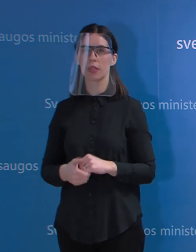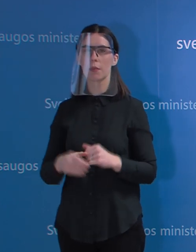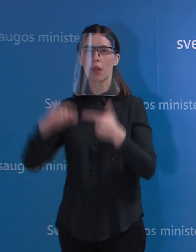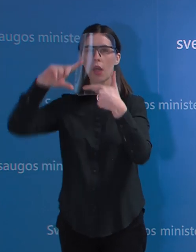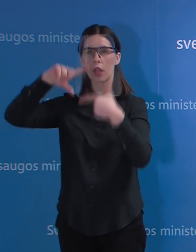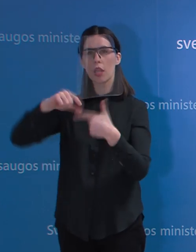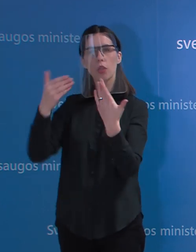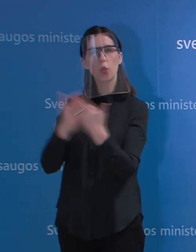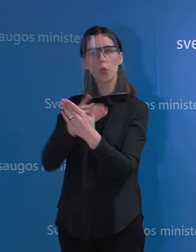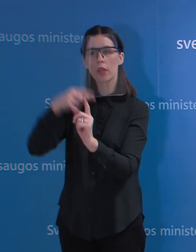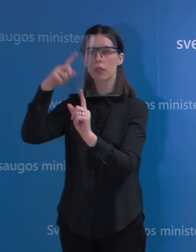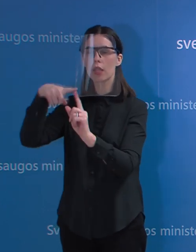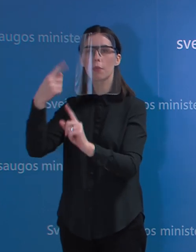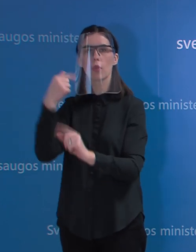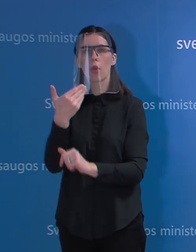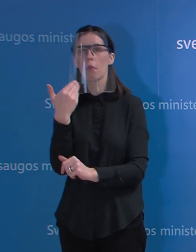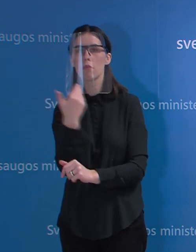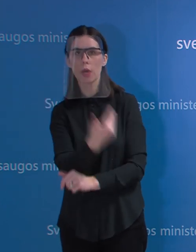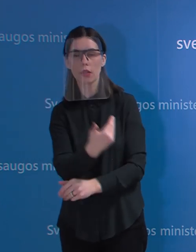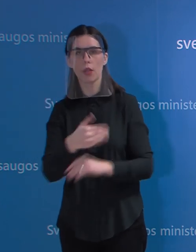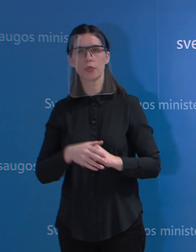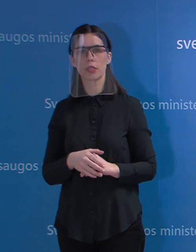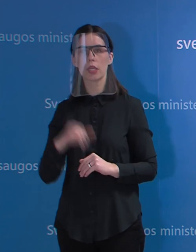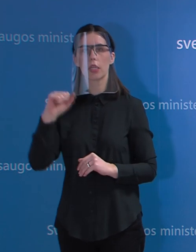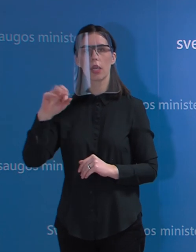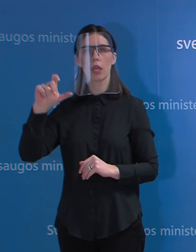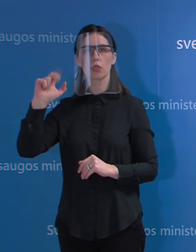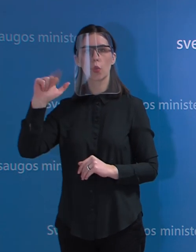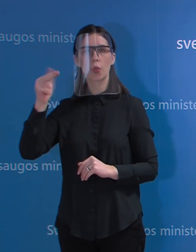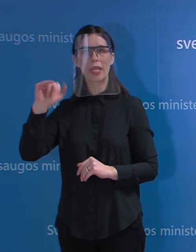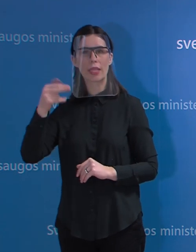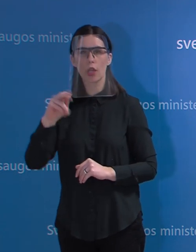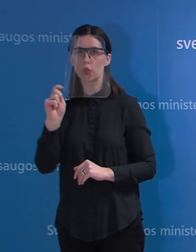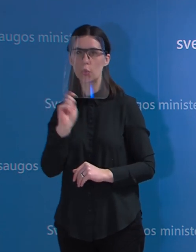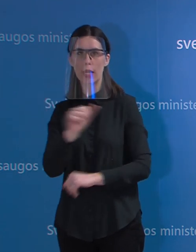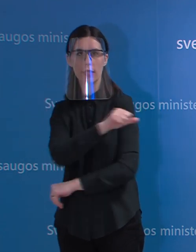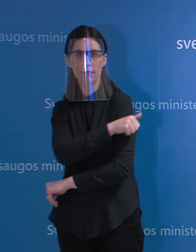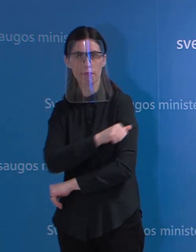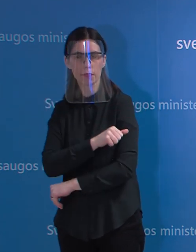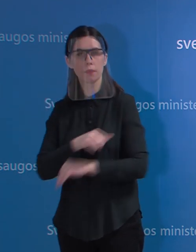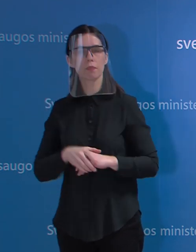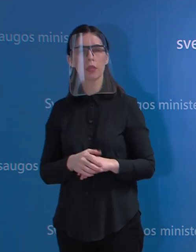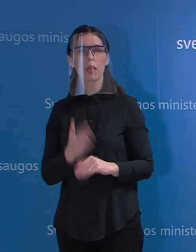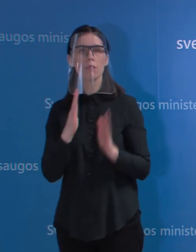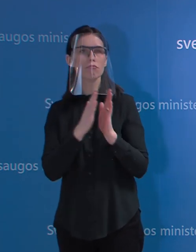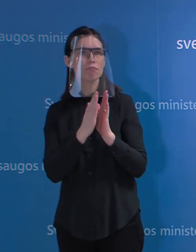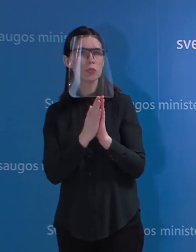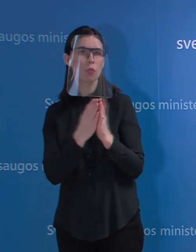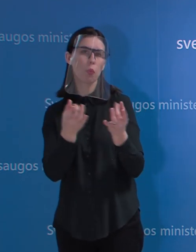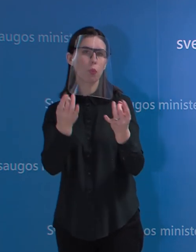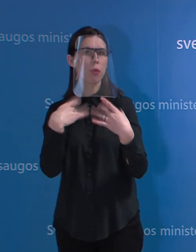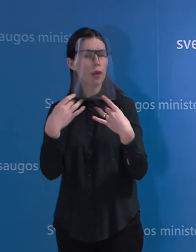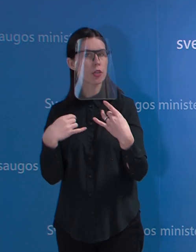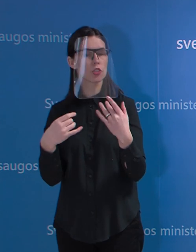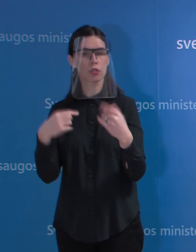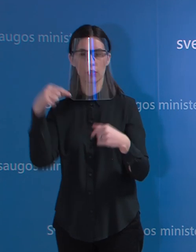LRT naujienų tarnybos iš Kristinos Jatskūnaitės. Prašau, paaiškinkite, kodėl pas mūsų yra